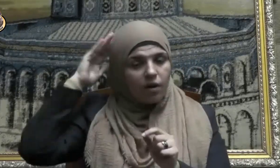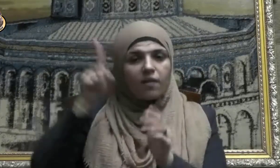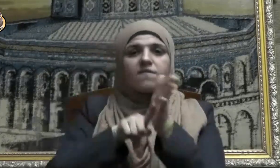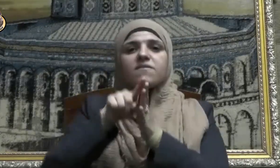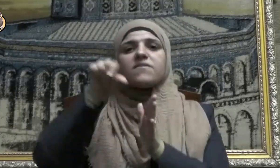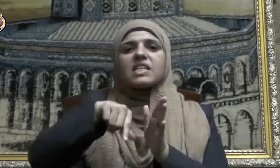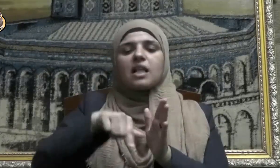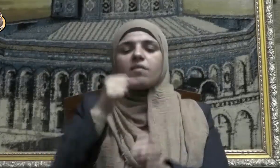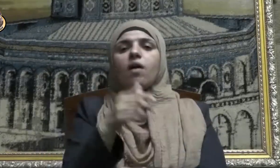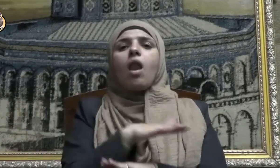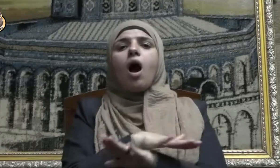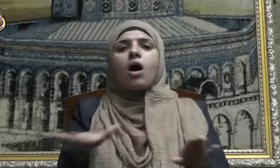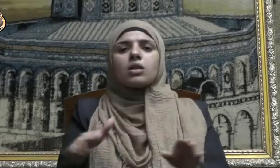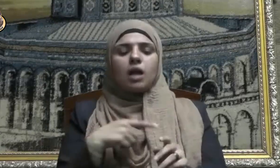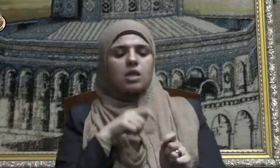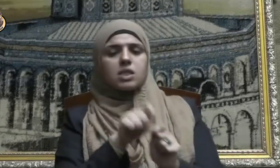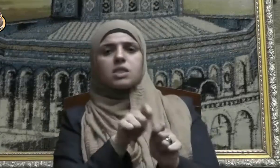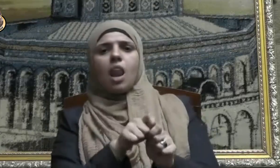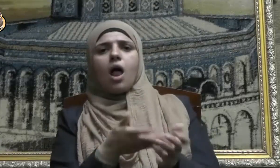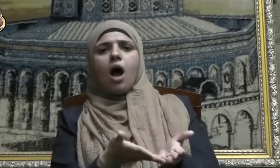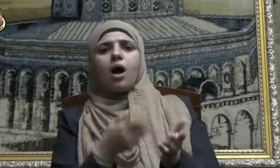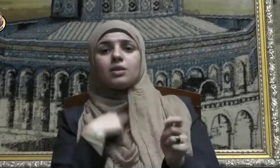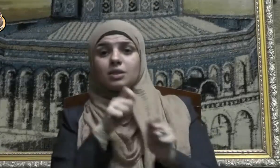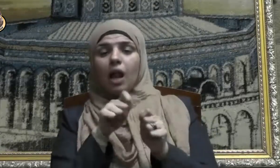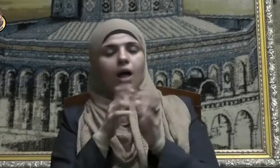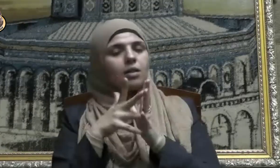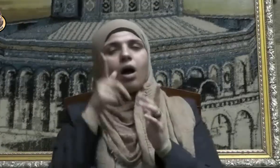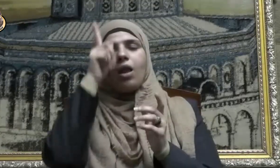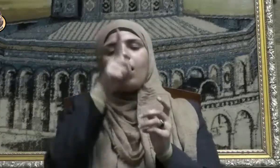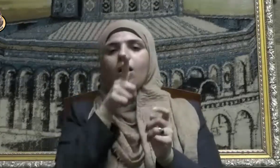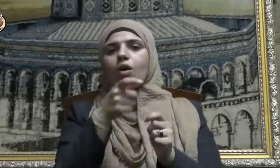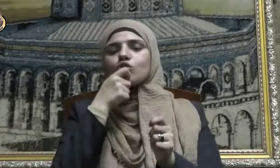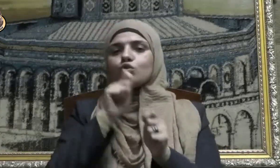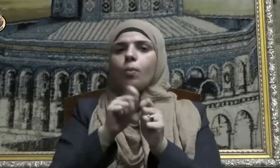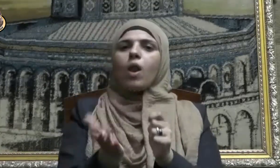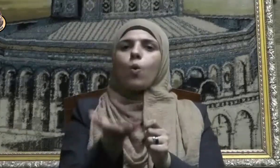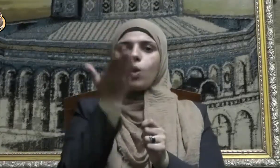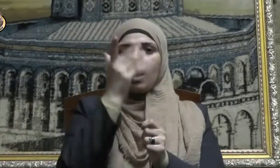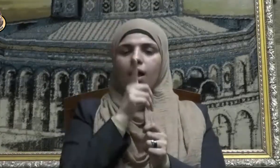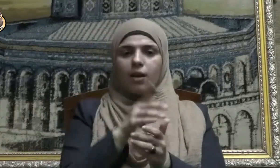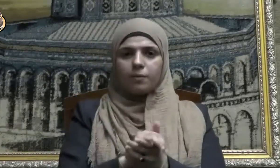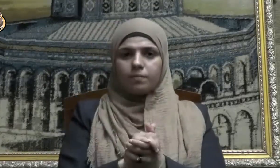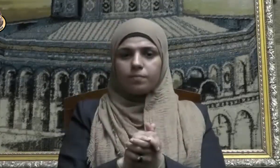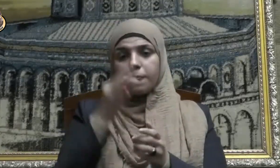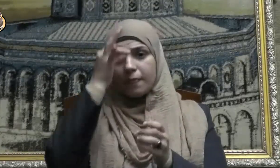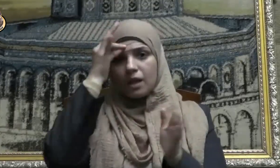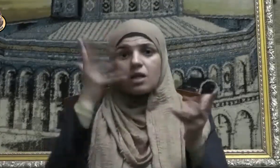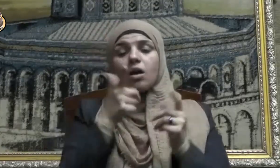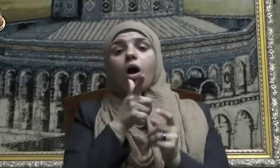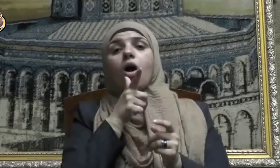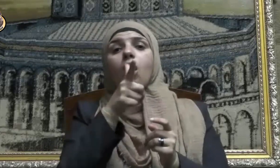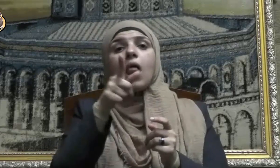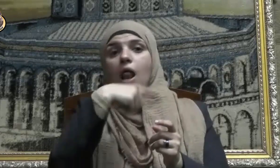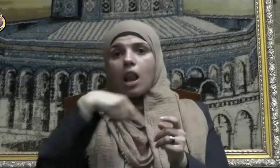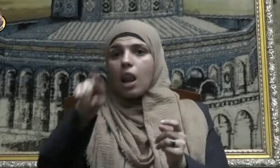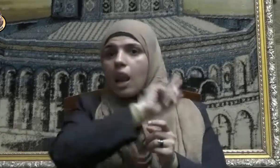والدعاء الإصلاح حيث يقول الحق سبحانه وإذا قيل لهم لا تفسدوا في الأرض